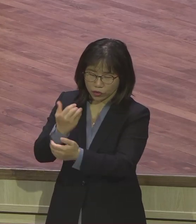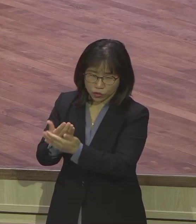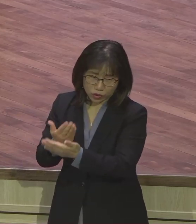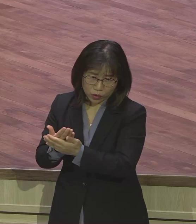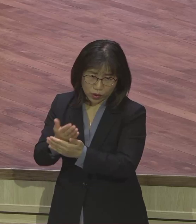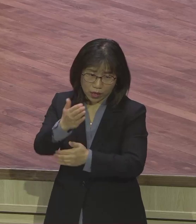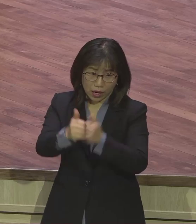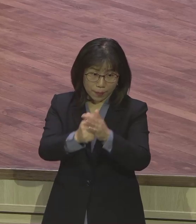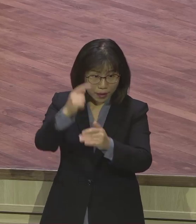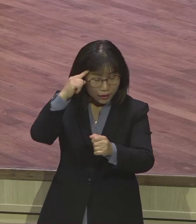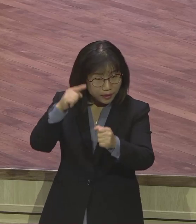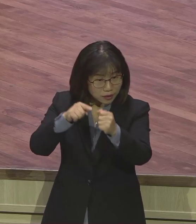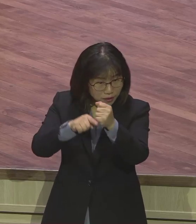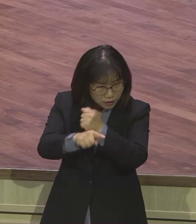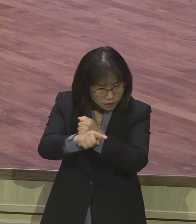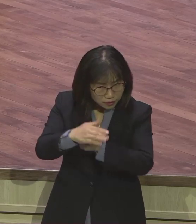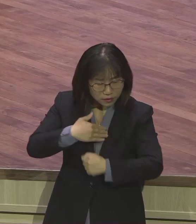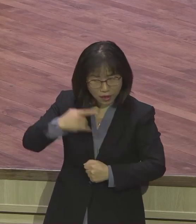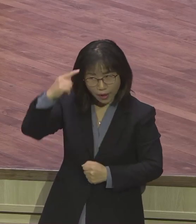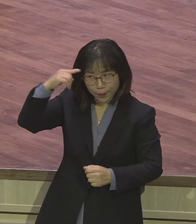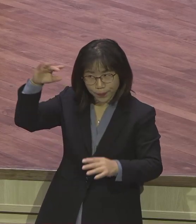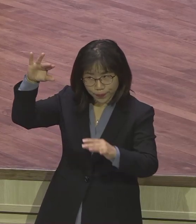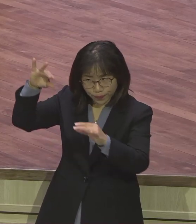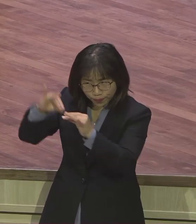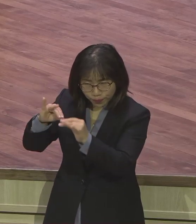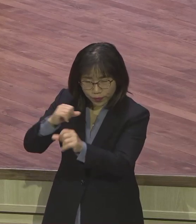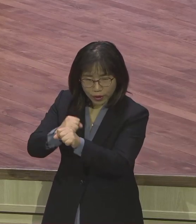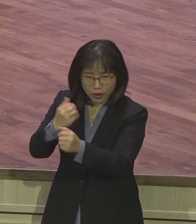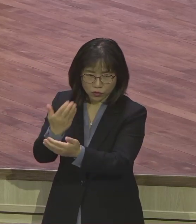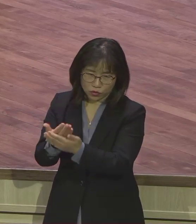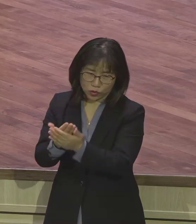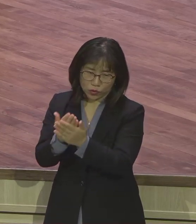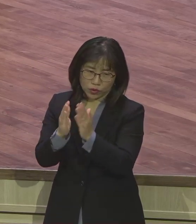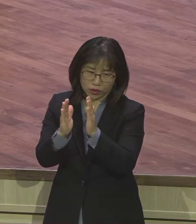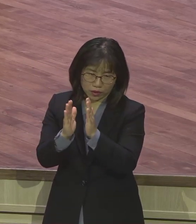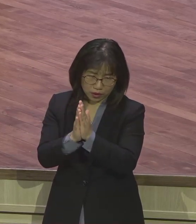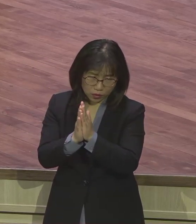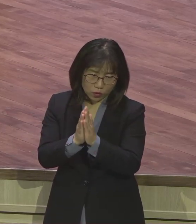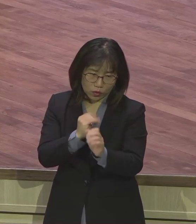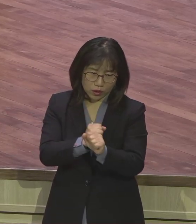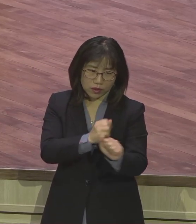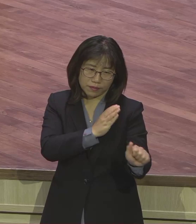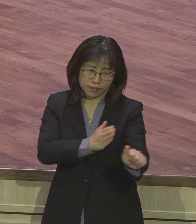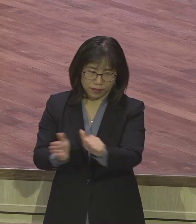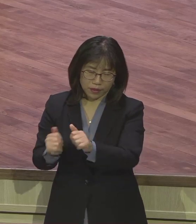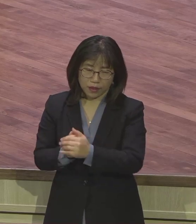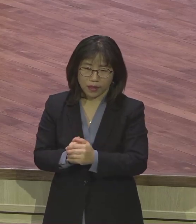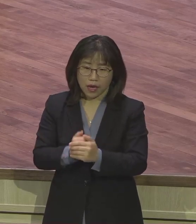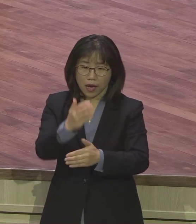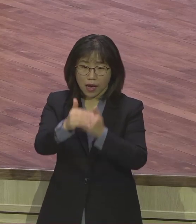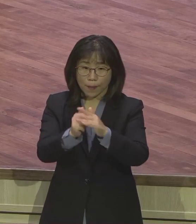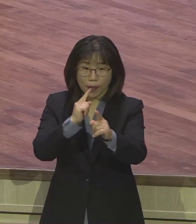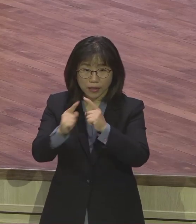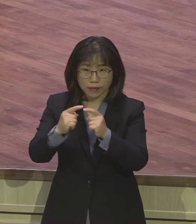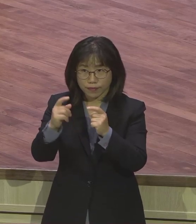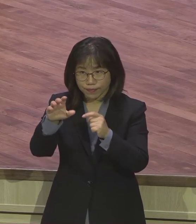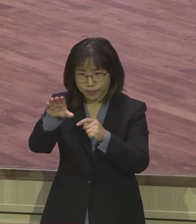소통이 되어야 좋으사사. 그래서 일평선 쓰임 받게 하어야 좋으사사. 말씀을 들으면 여러분 것으로 적용하시라 말이에요.